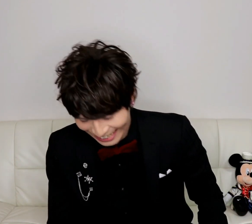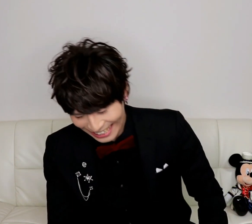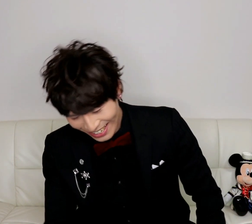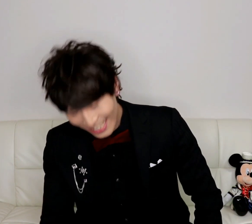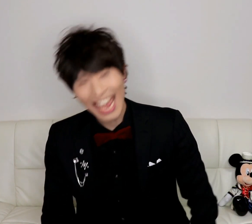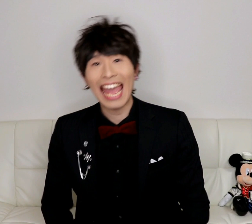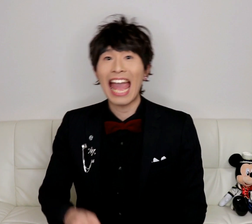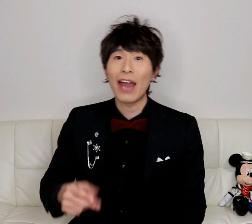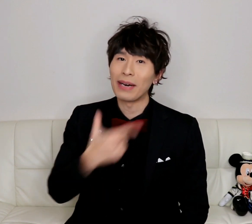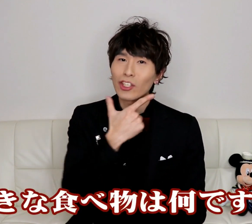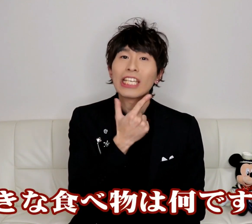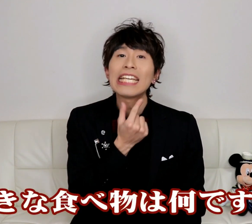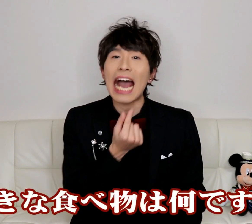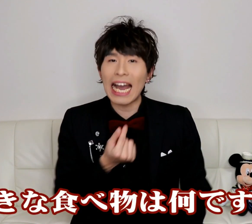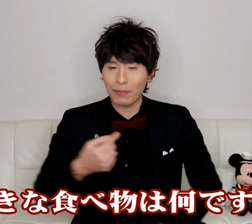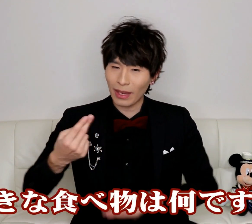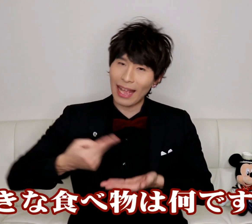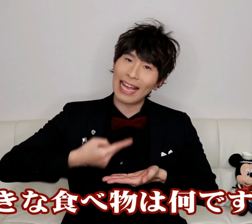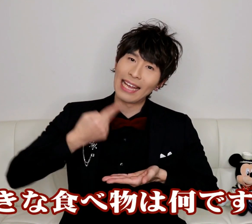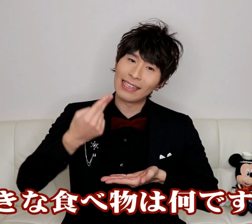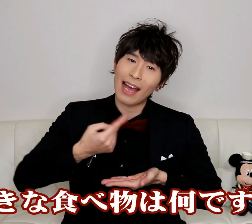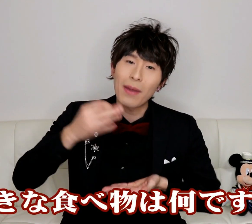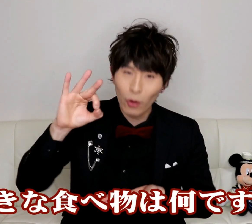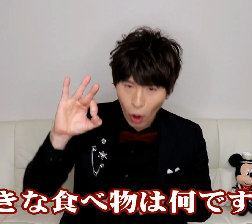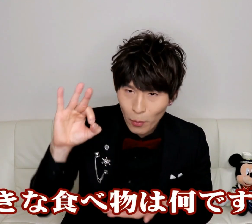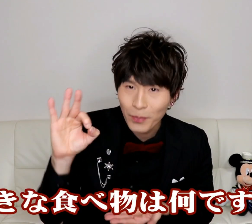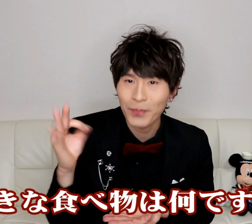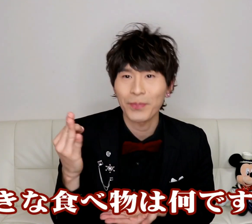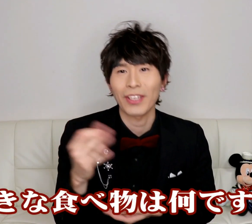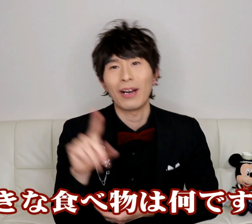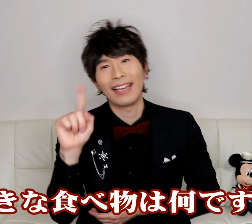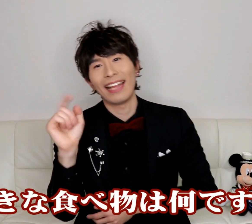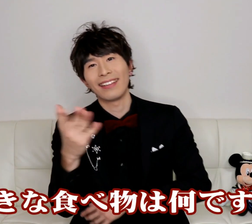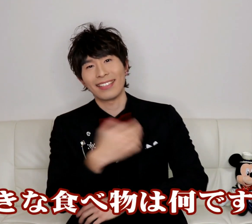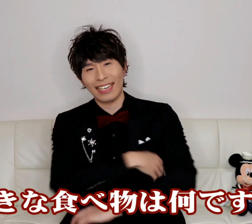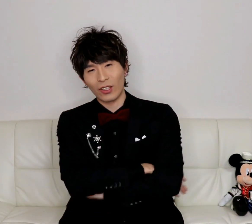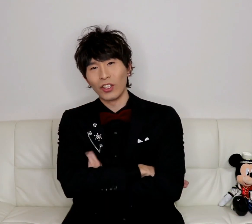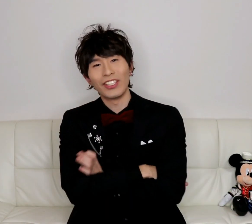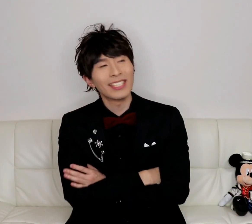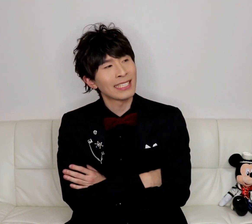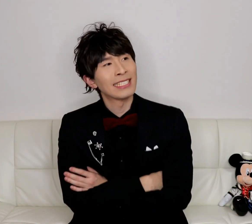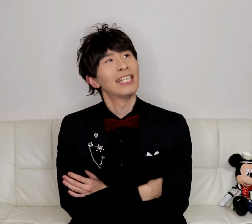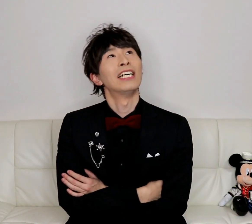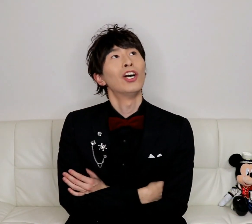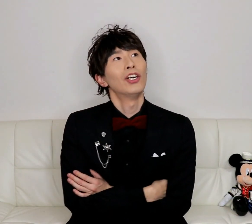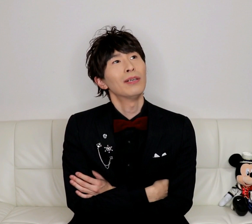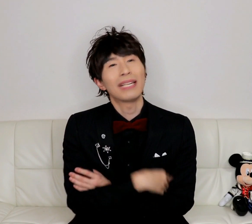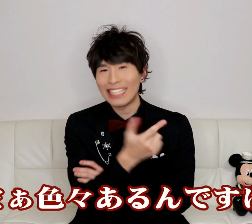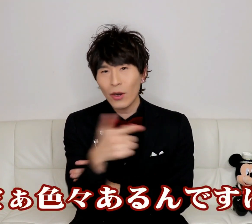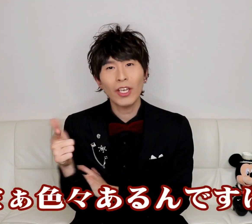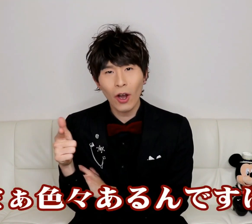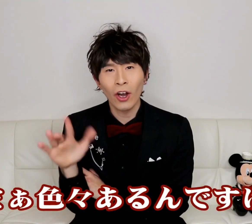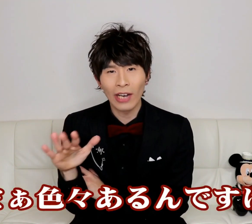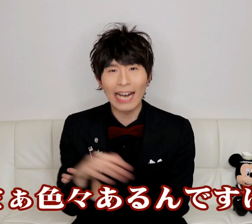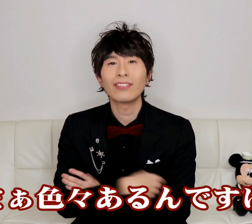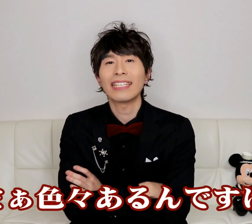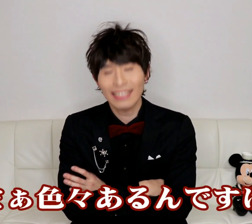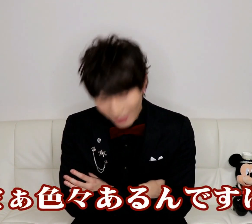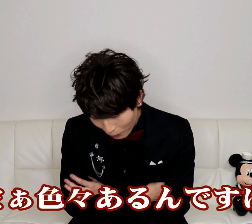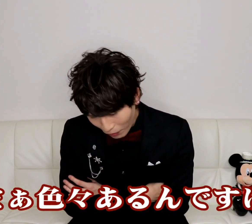そしてまあ好きな食べ物は何ですかというまあいろいろあるんですけども